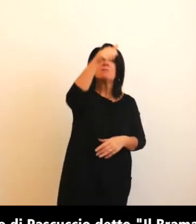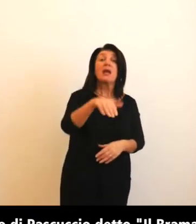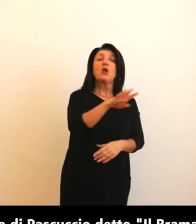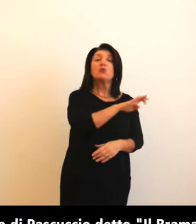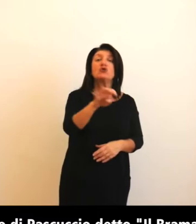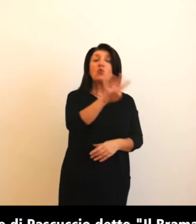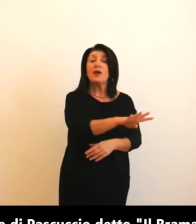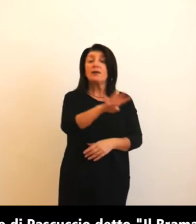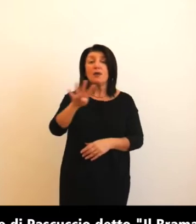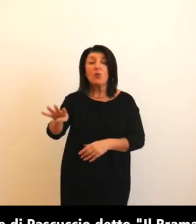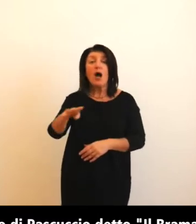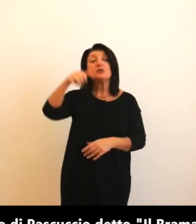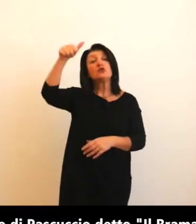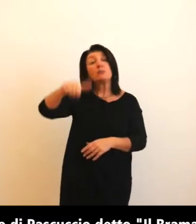1444-1514